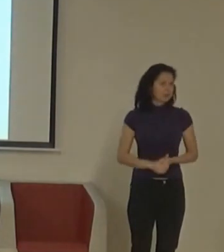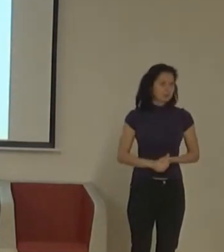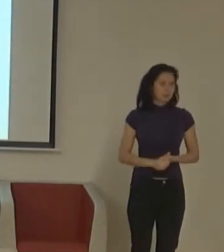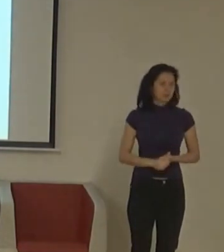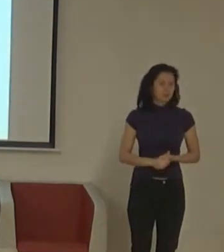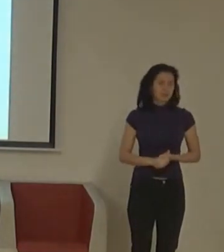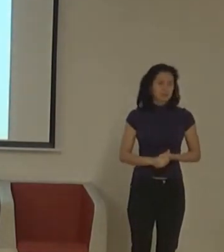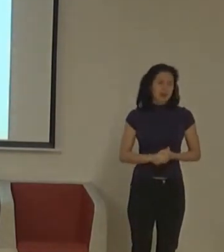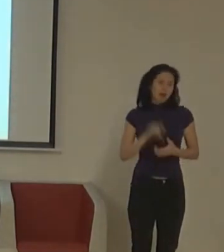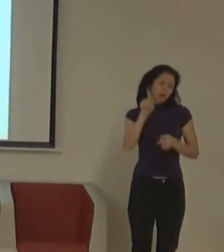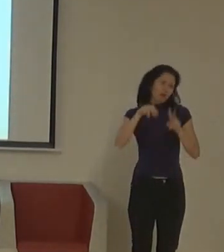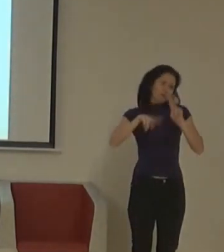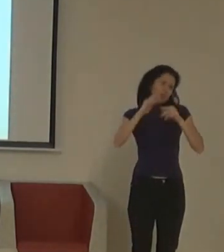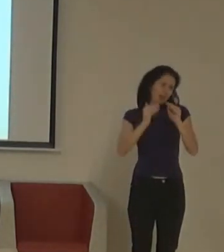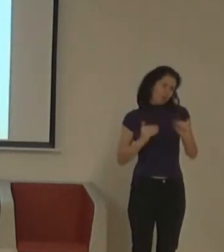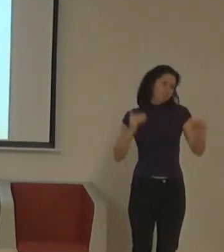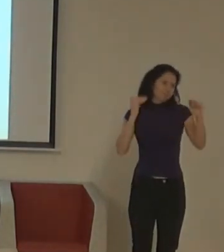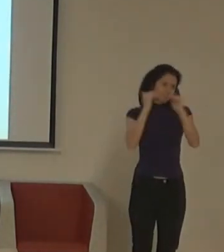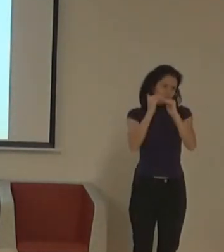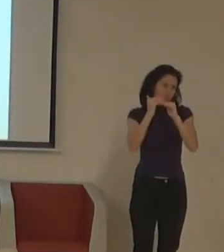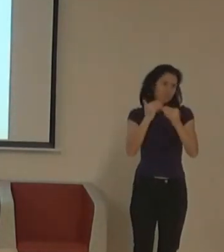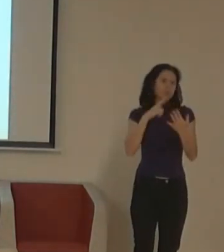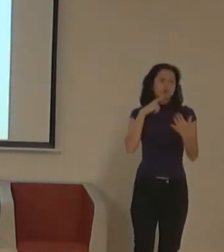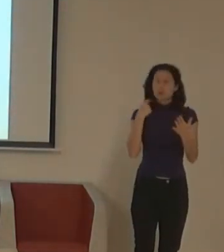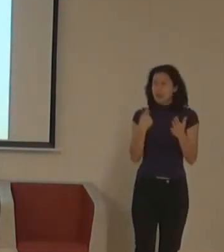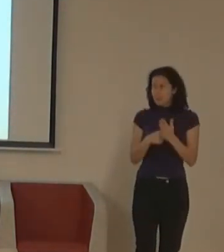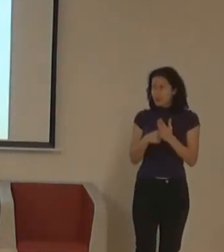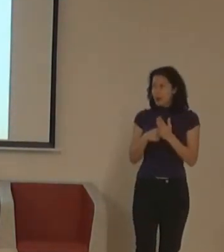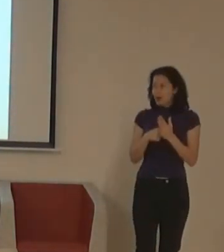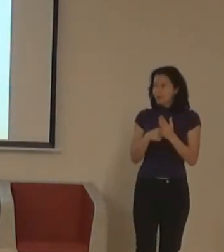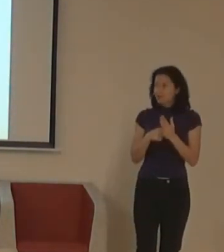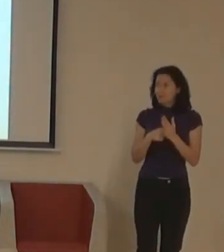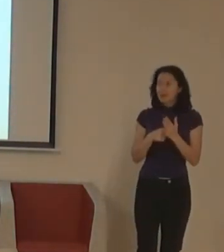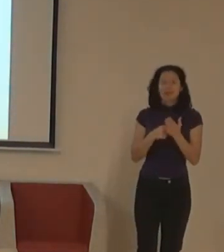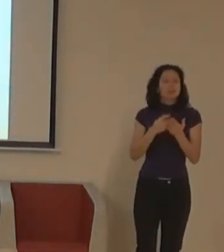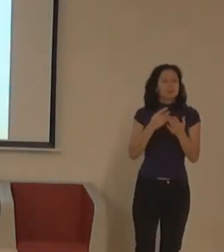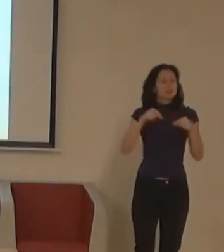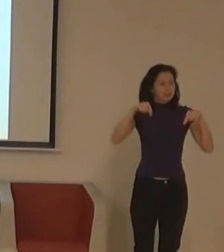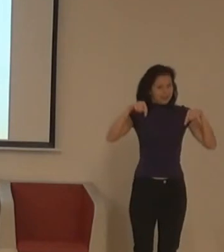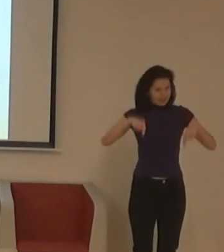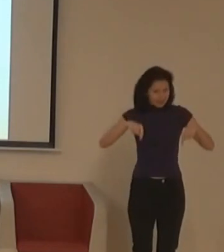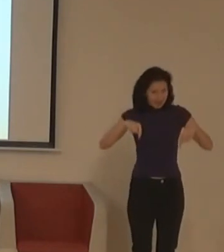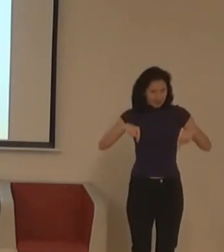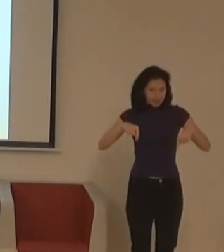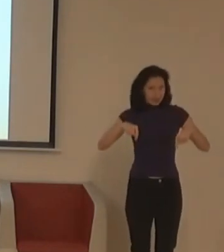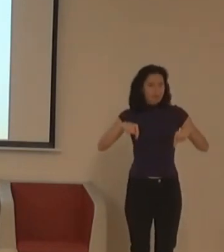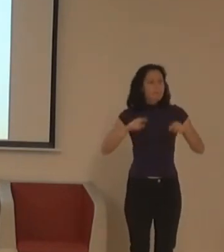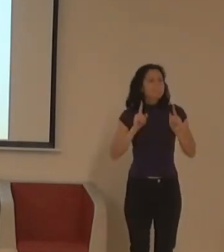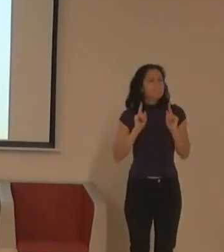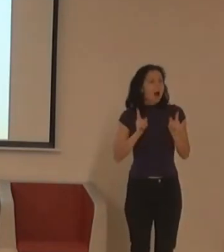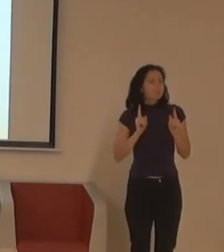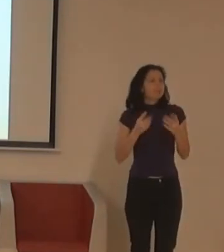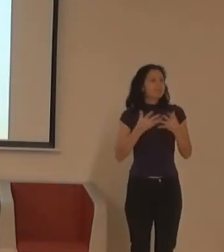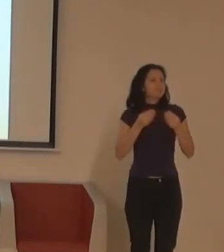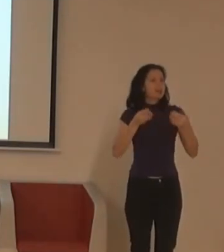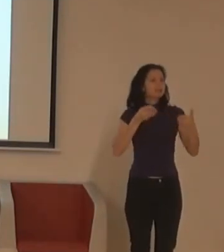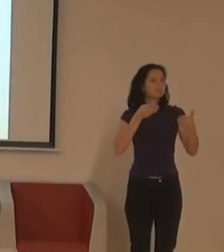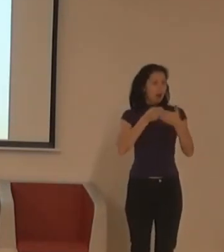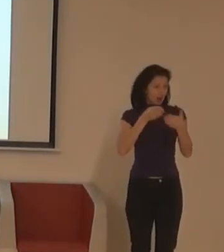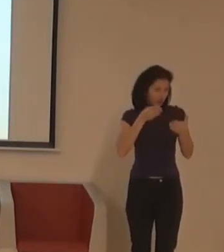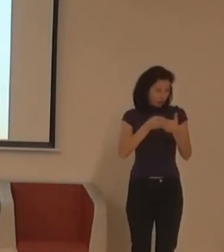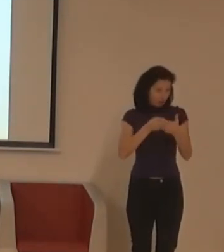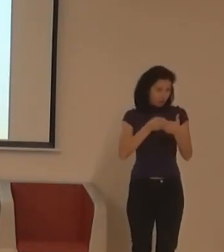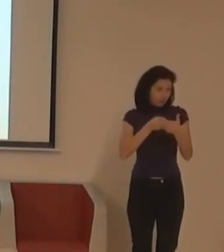Řešení pro jednoho rozčiřit pro ostatní. Když už tady dělám bez bariorej přístup, tak je super si uvědomit, že ho